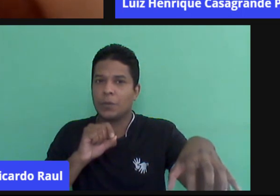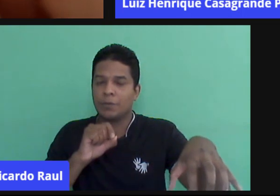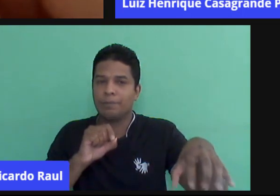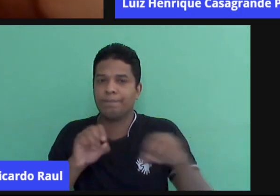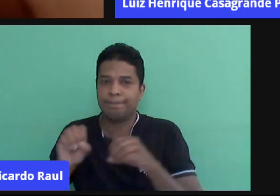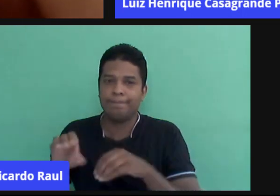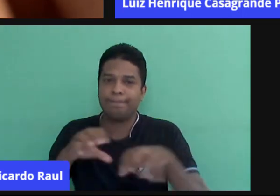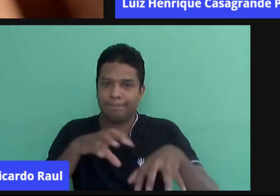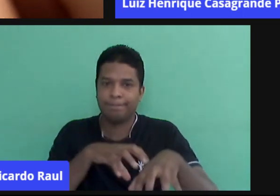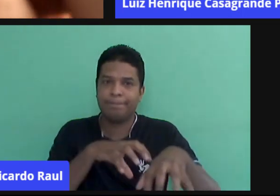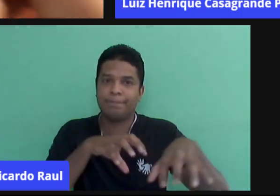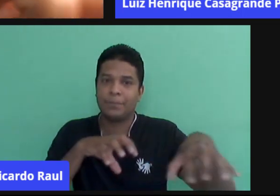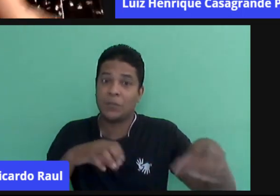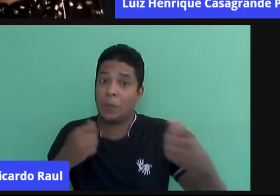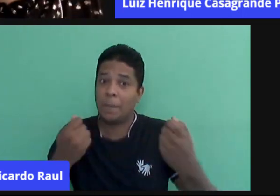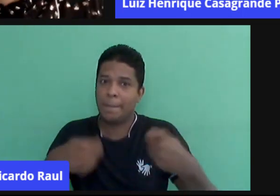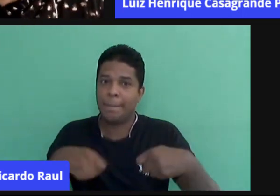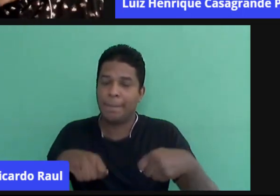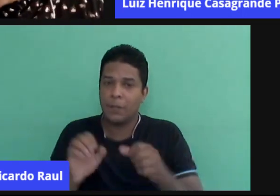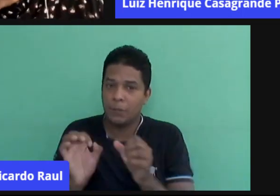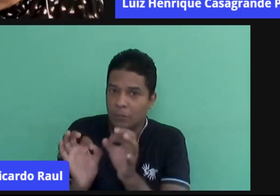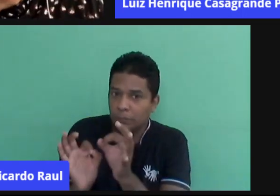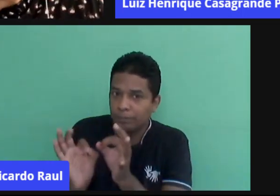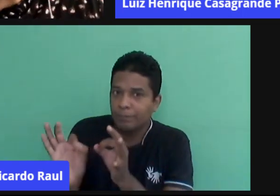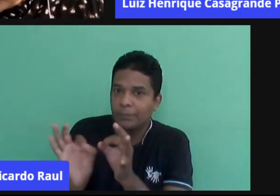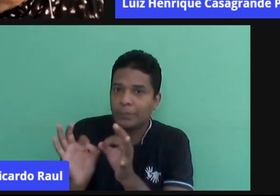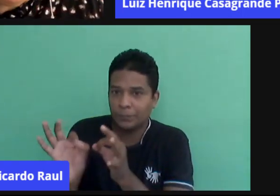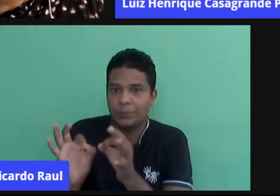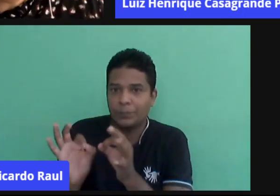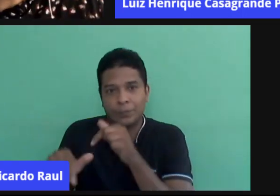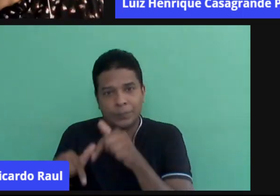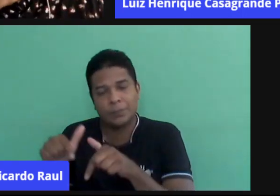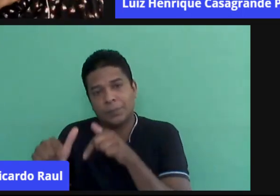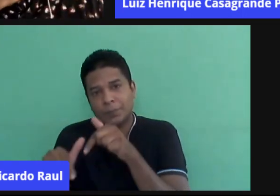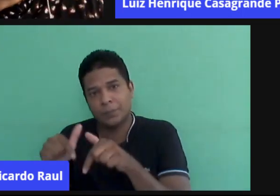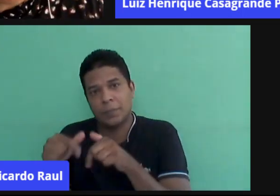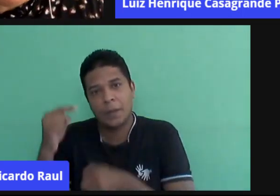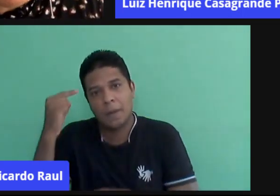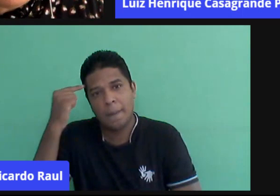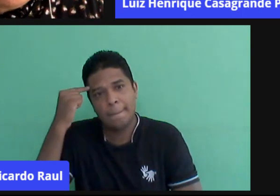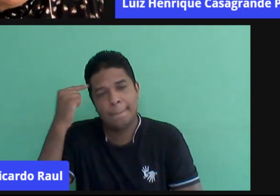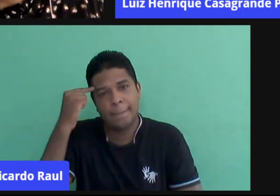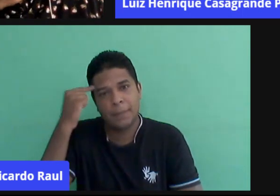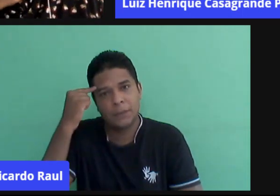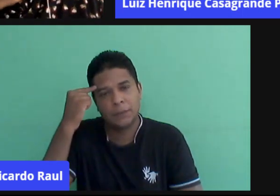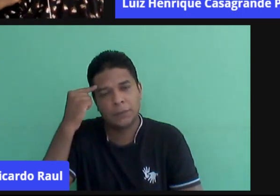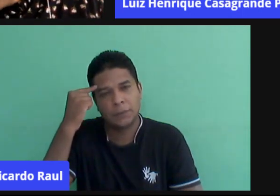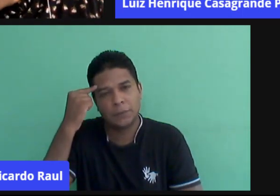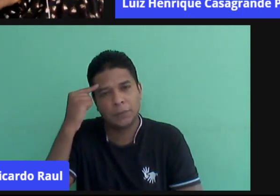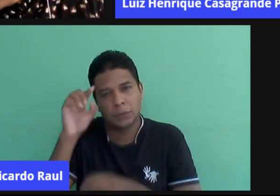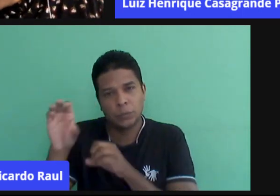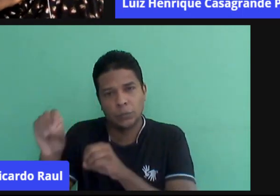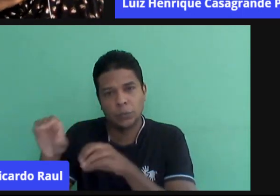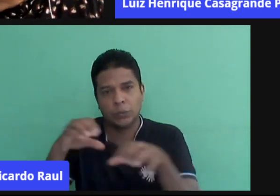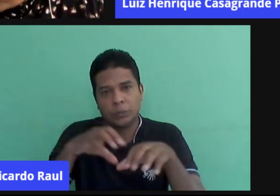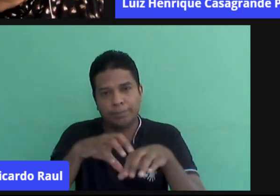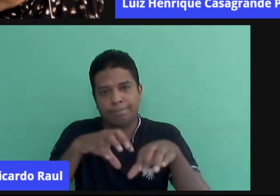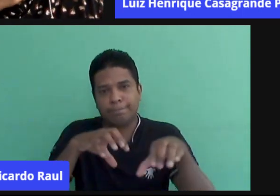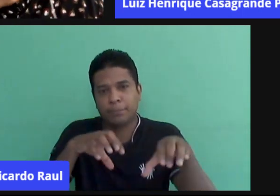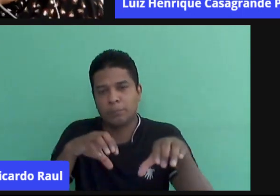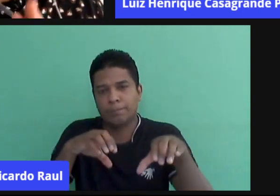remoto. E eu preciso organizar o meu trabalho pensando nesse ensino remoto. Em formas de